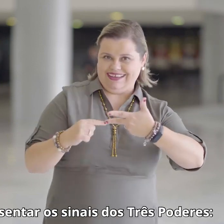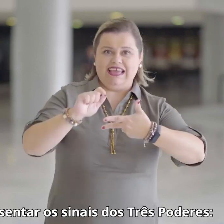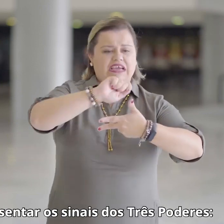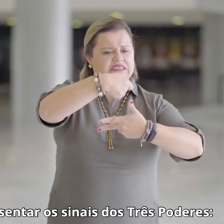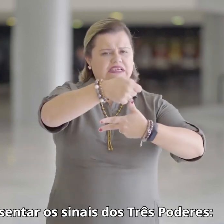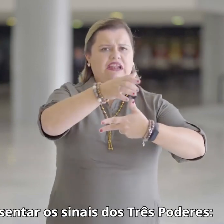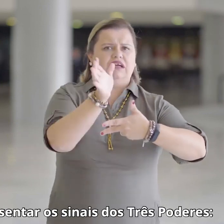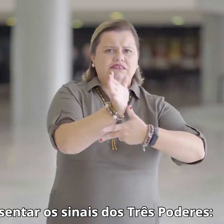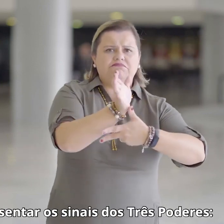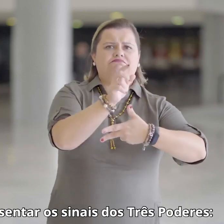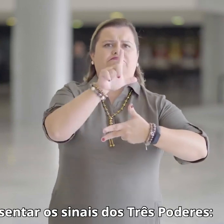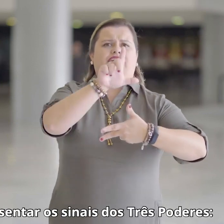poderes,